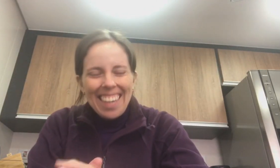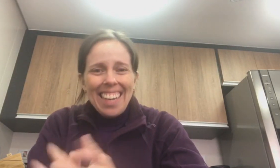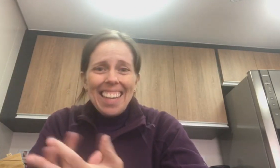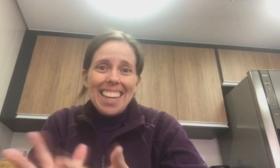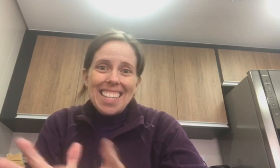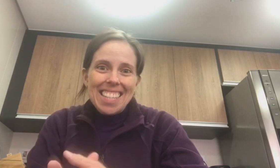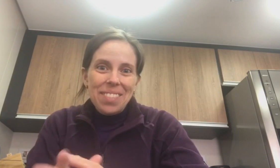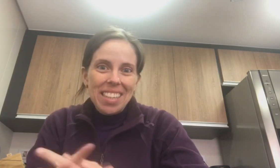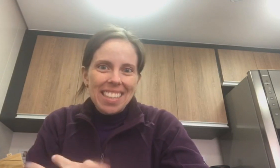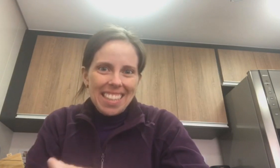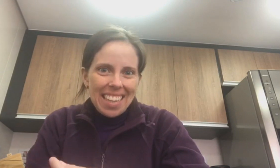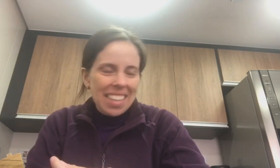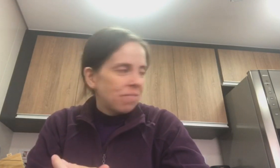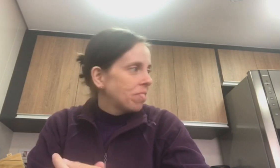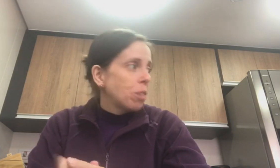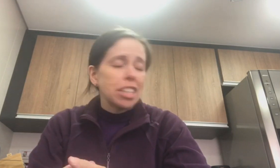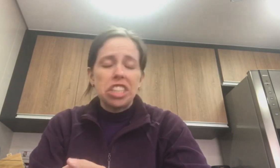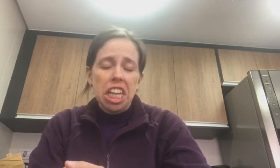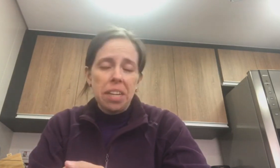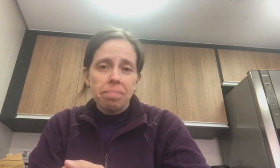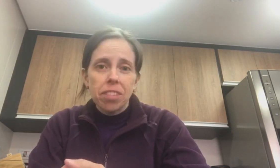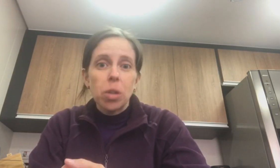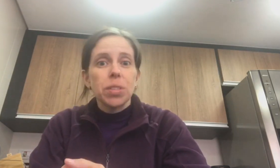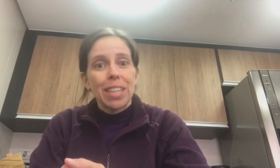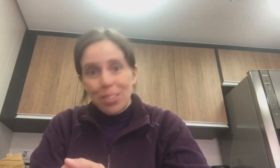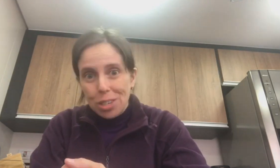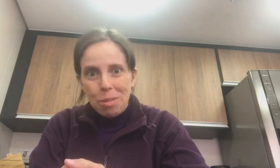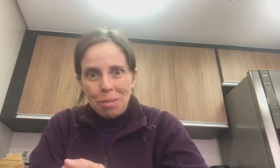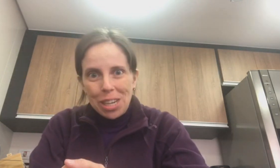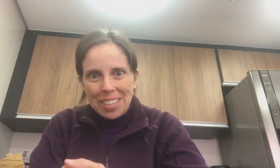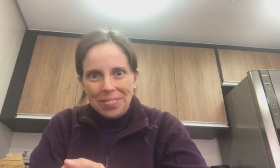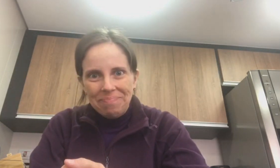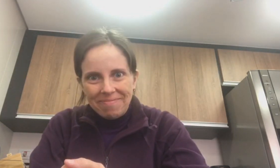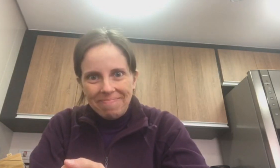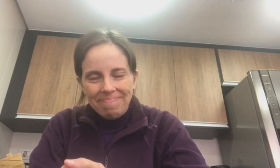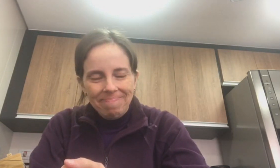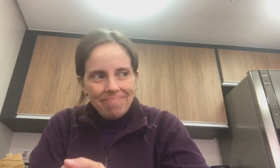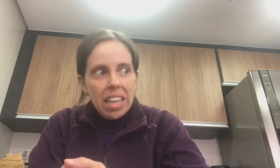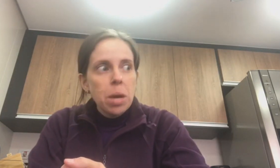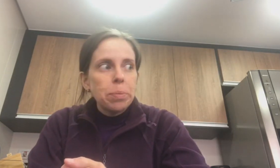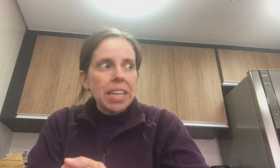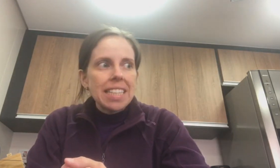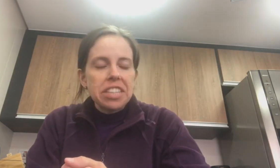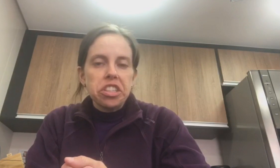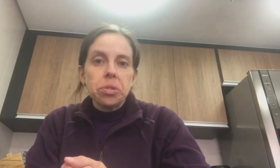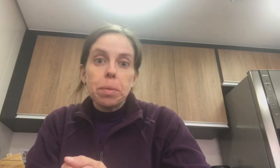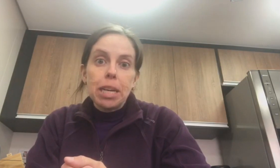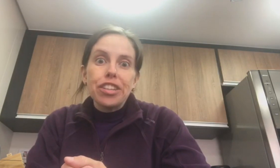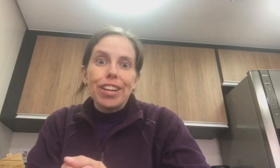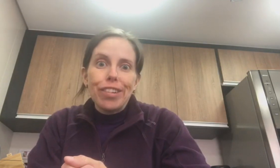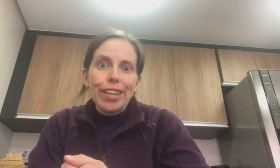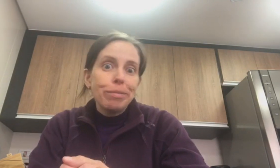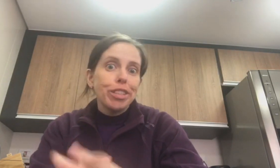E ele está sem bateria. Não achei. Os cartões de memória. Porque assim, gente, quando eu parei de gravar com câmera...